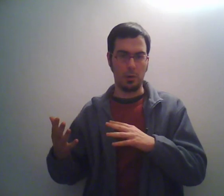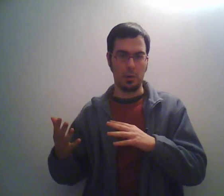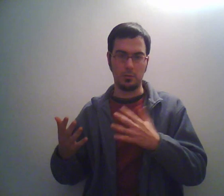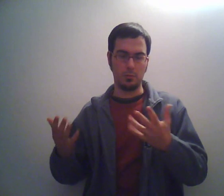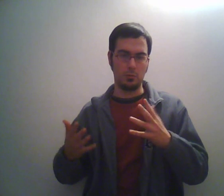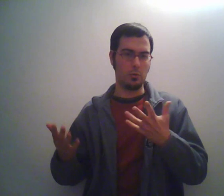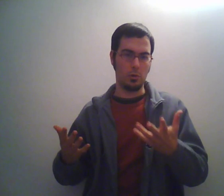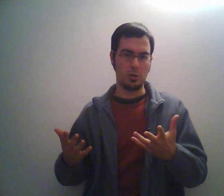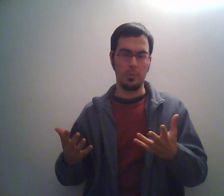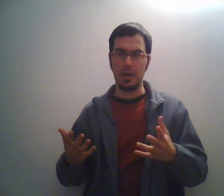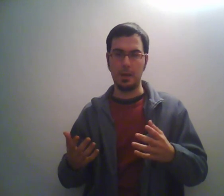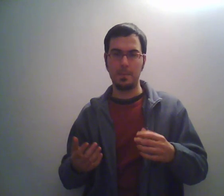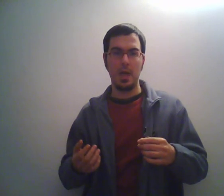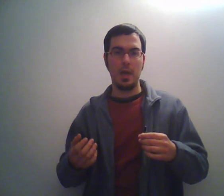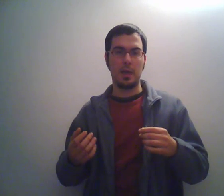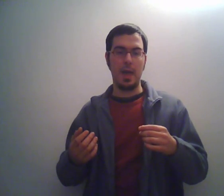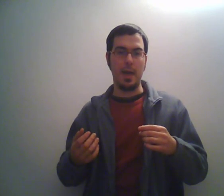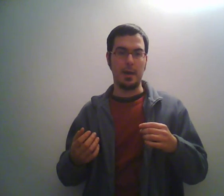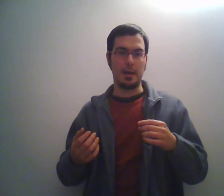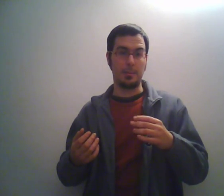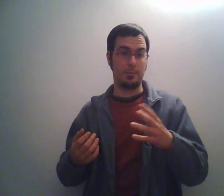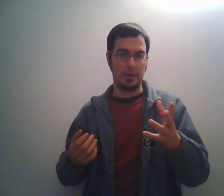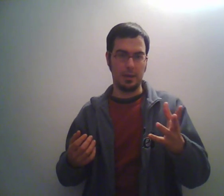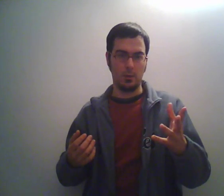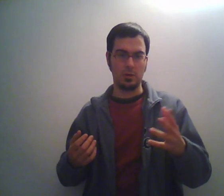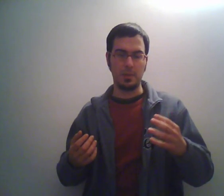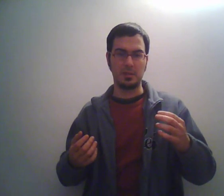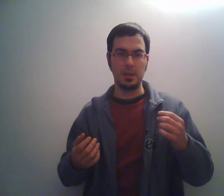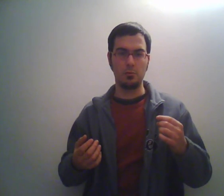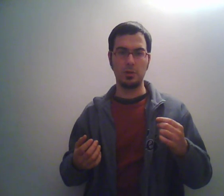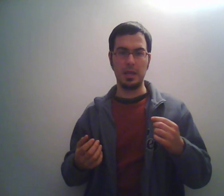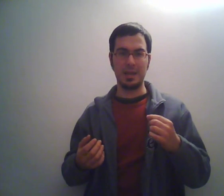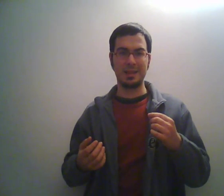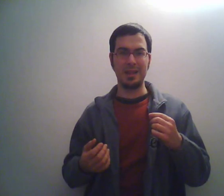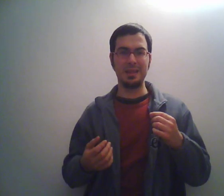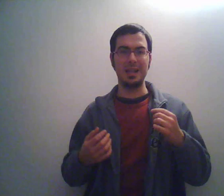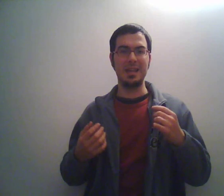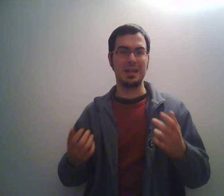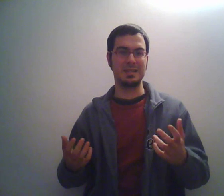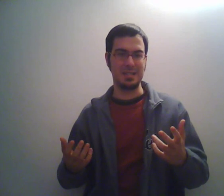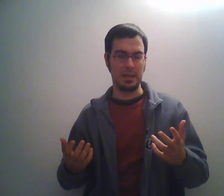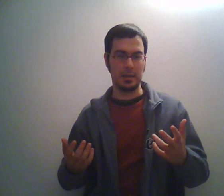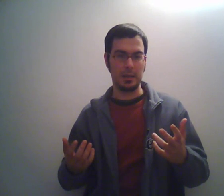Fatone, non lo so bene, che è, per chi non lo sapesse, uno dei cantanti degli NSYNC